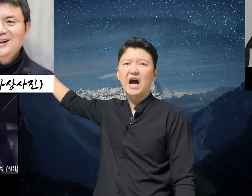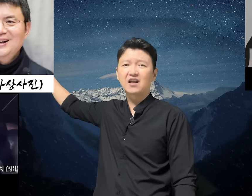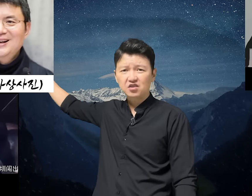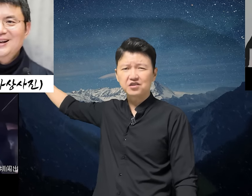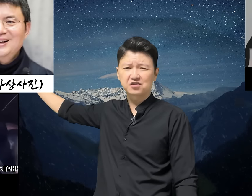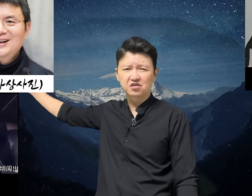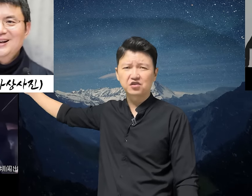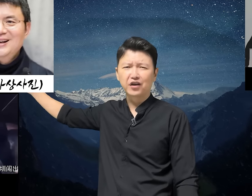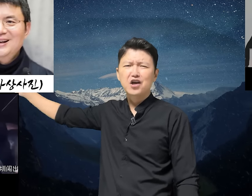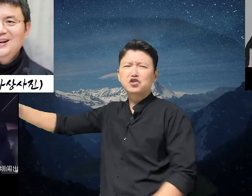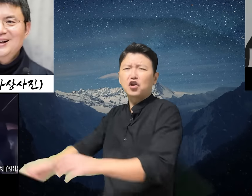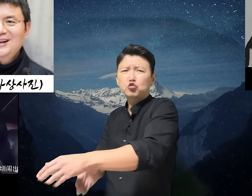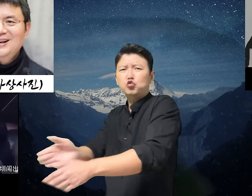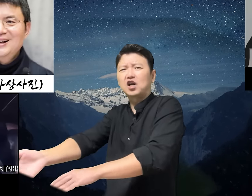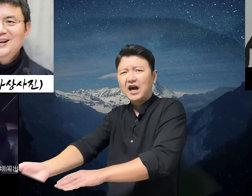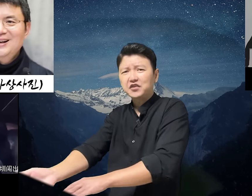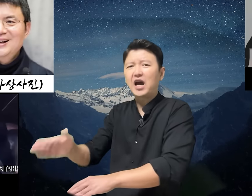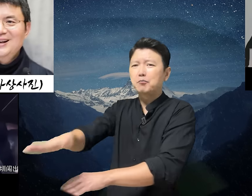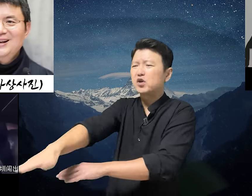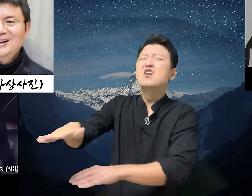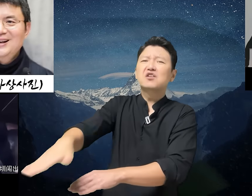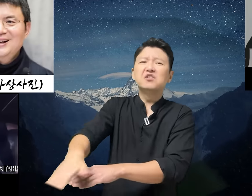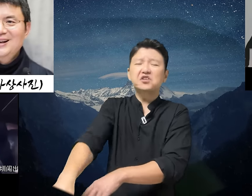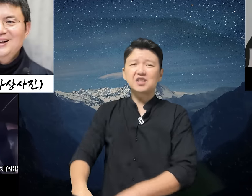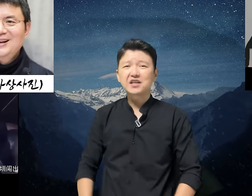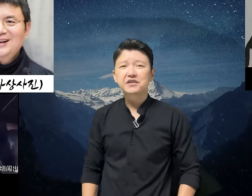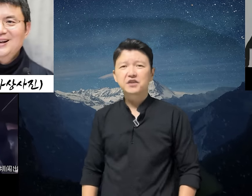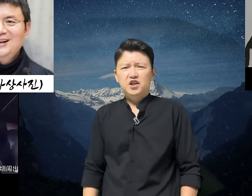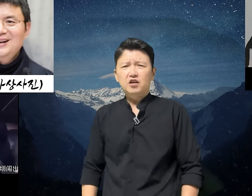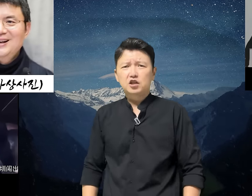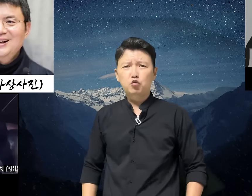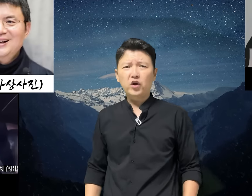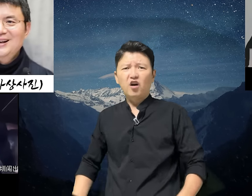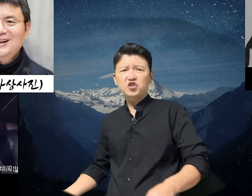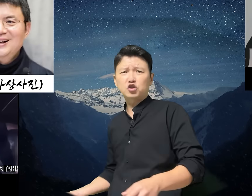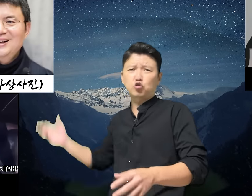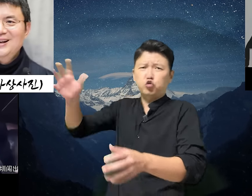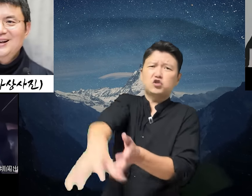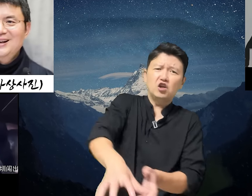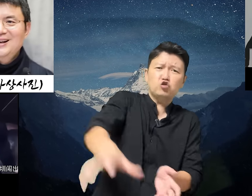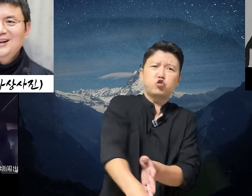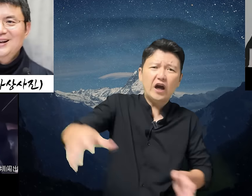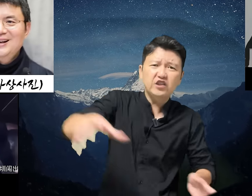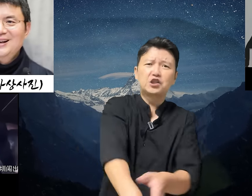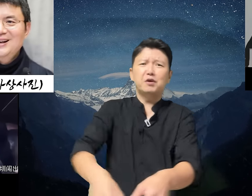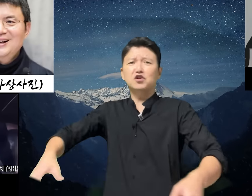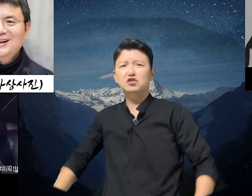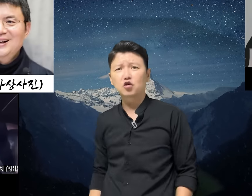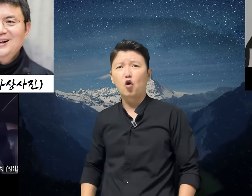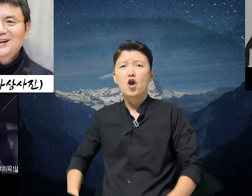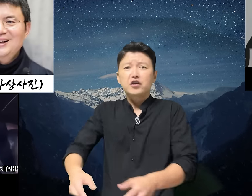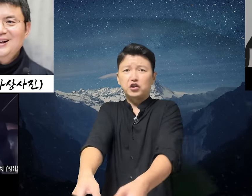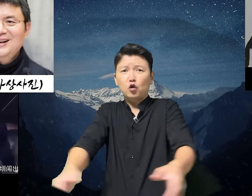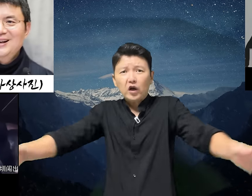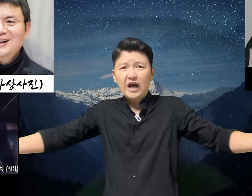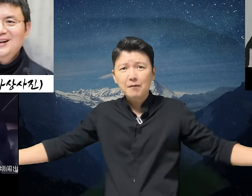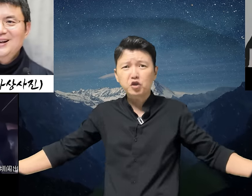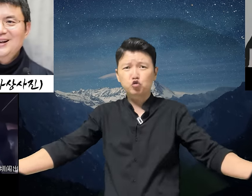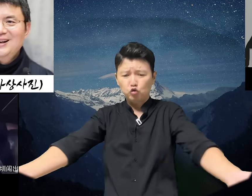아들이었었는데 전에 뚜청한테 한번 꺾였잖아요 여 그뒤 억지로 뚜청이 수하에 집어넣었고 계속하여 함께 쭉